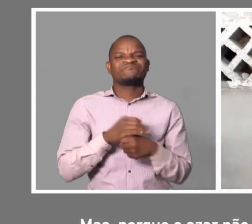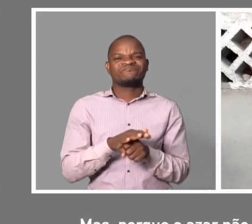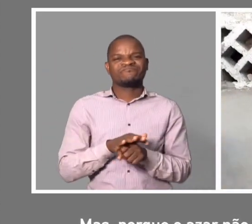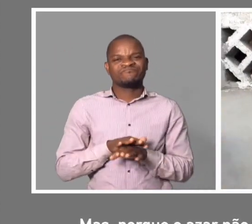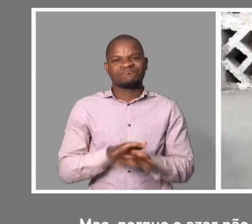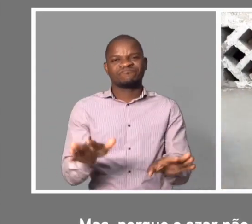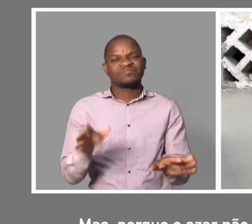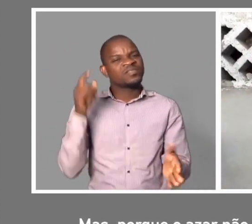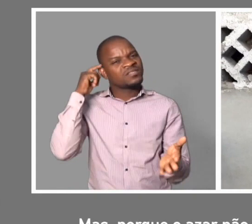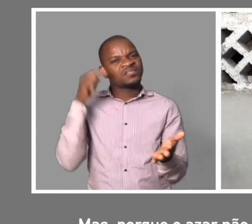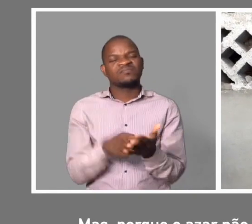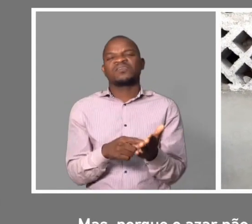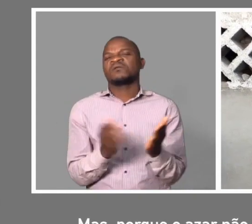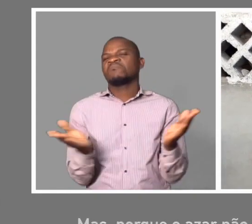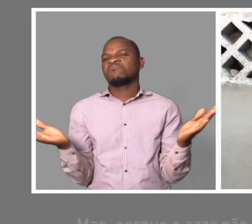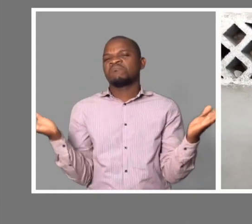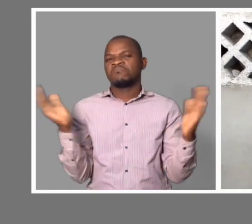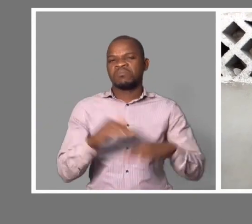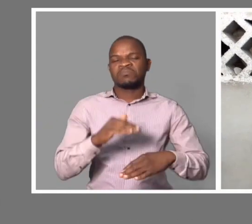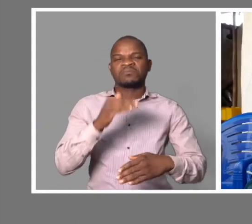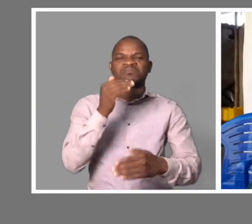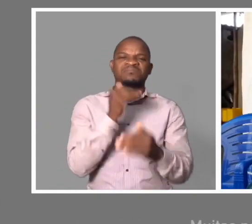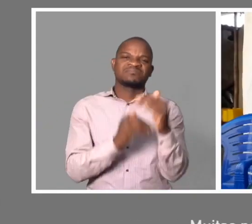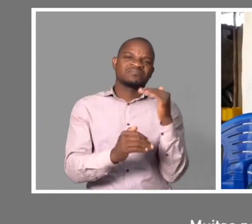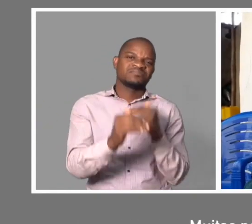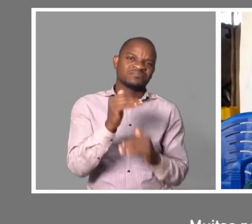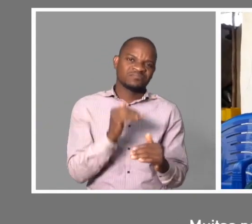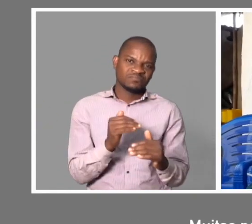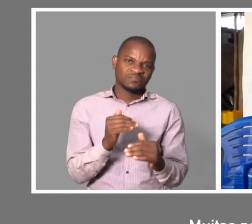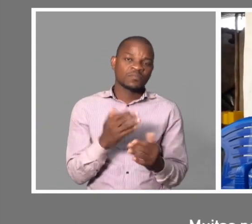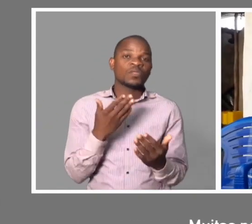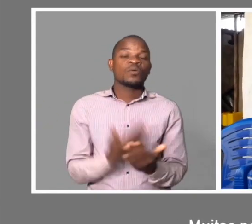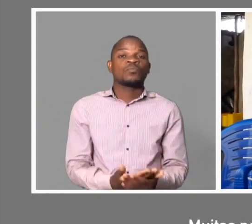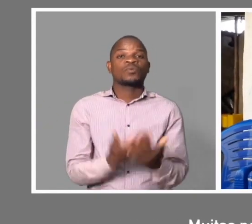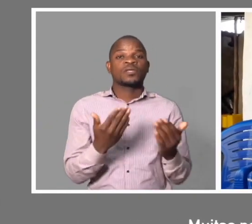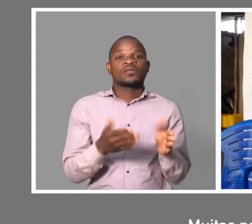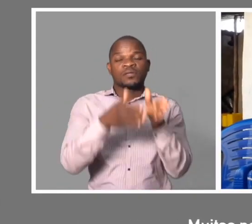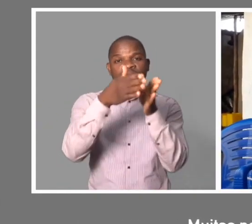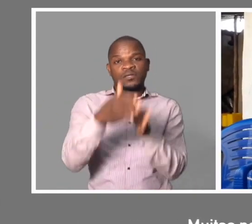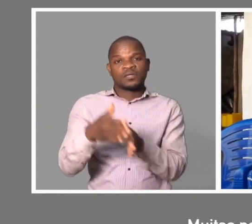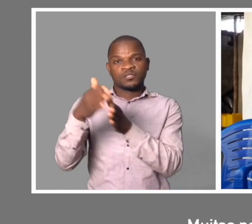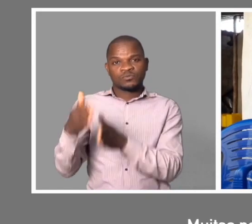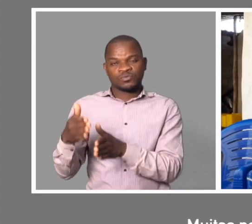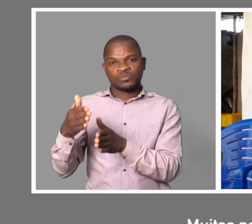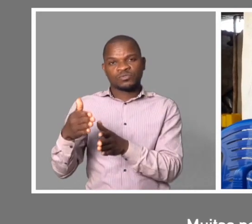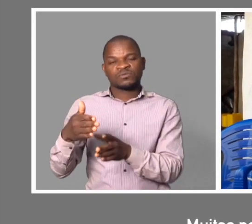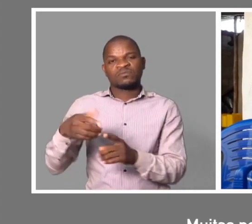levou todo o esforço abaixo. Muita gente que aluga as nossas casas aqui são